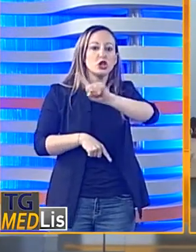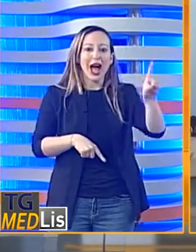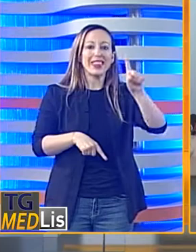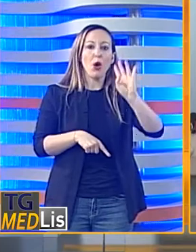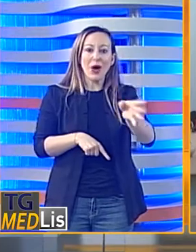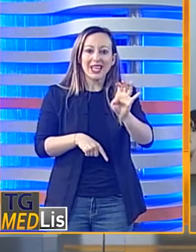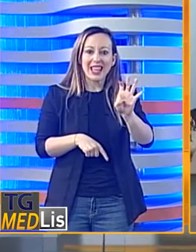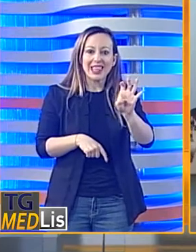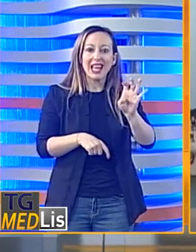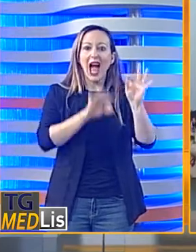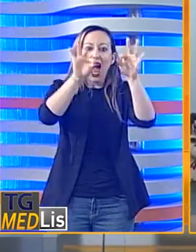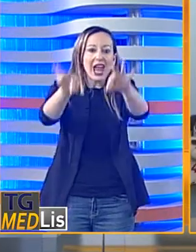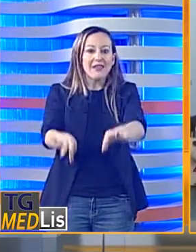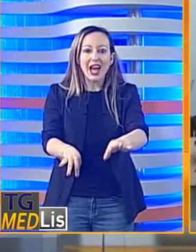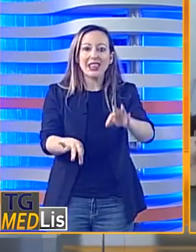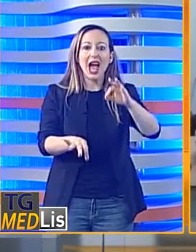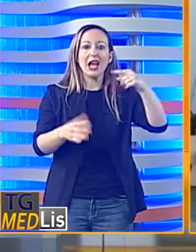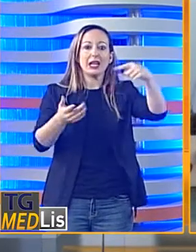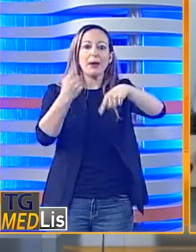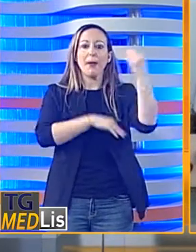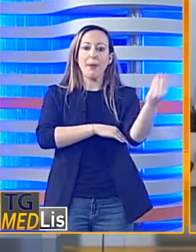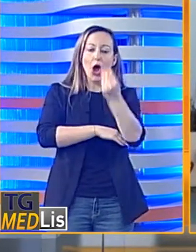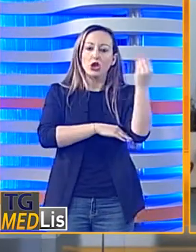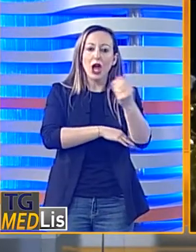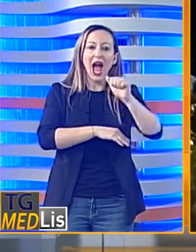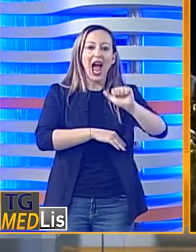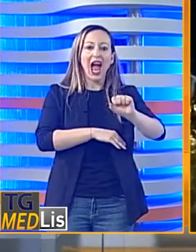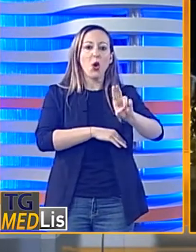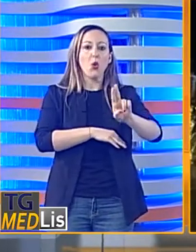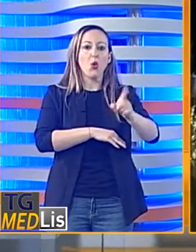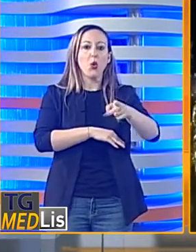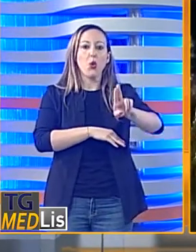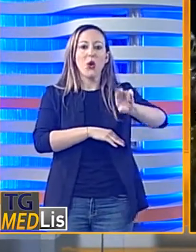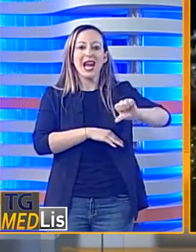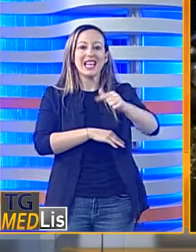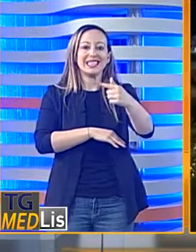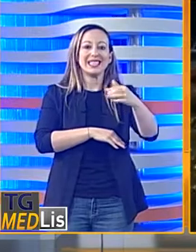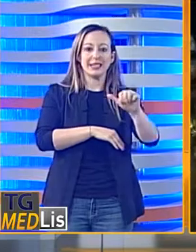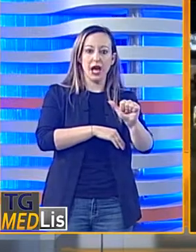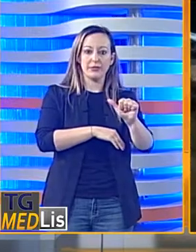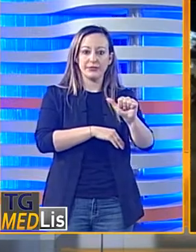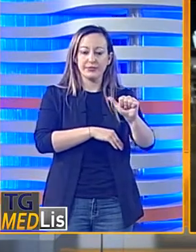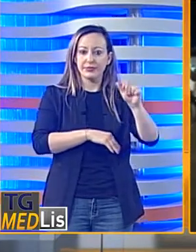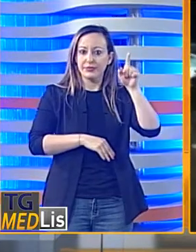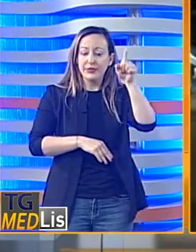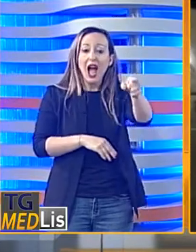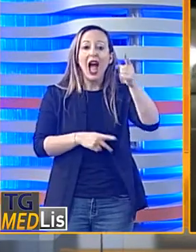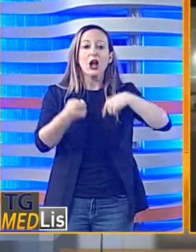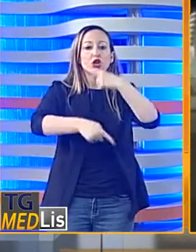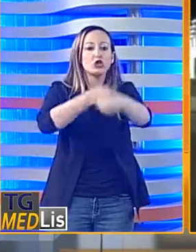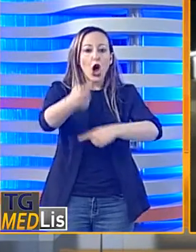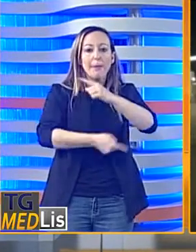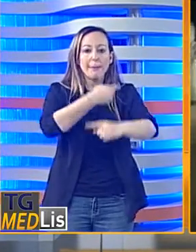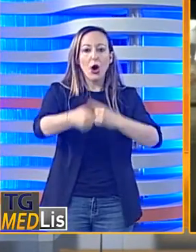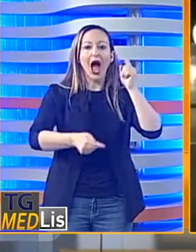Altri 140 migranti stanno invece arrivando nel porto di Augusta dopo essere stati soccorsi